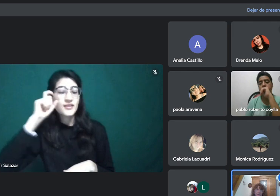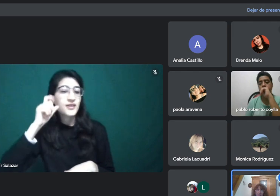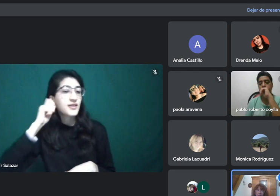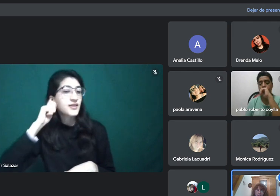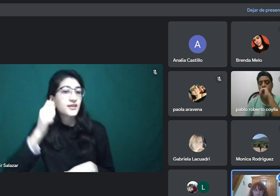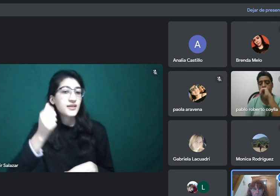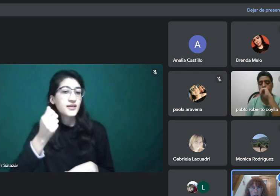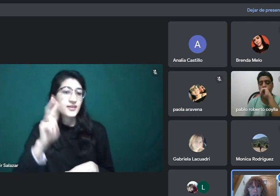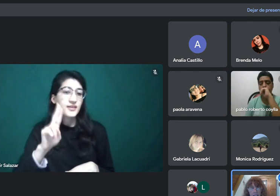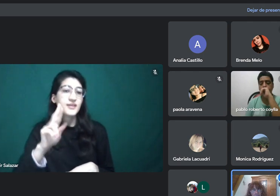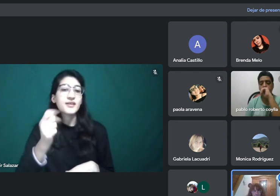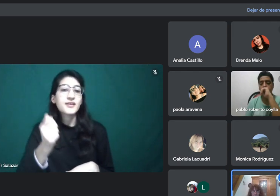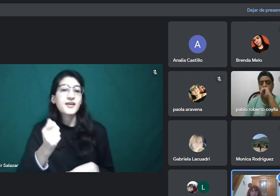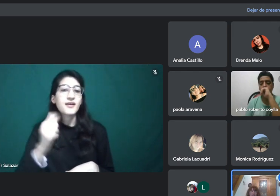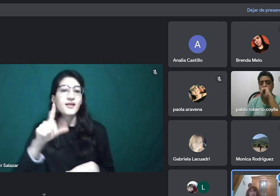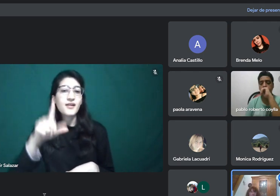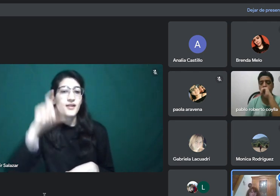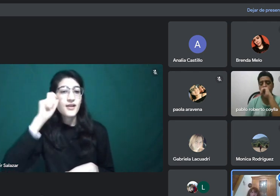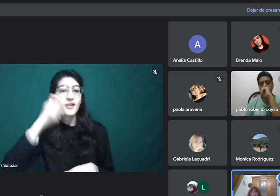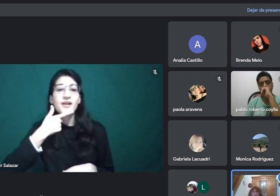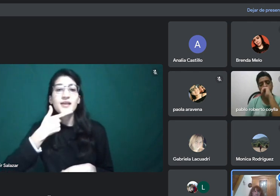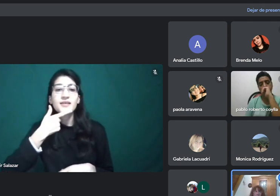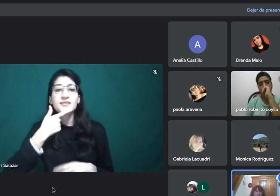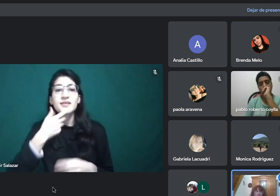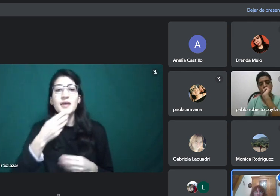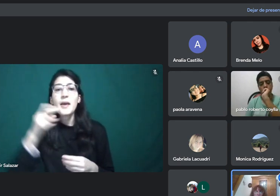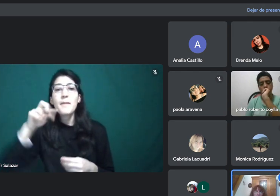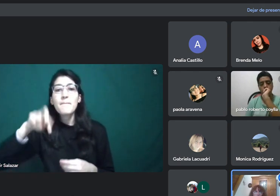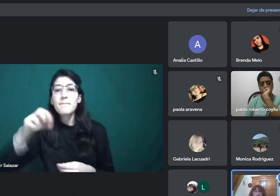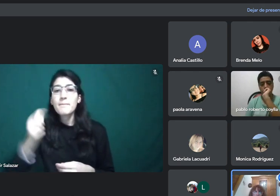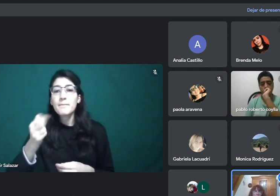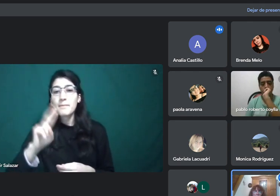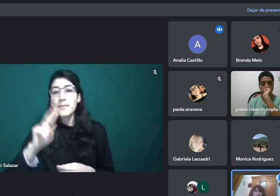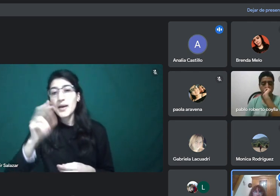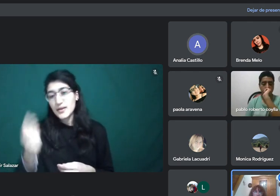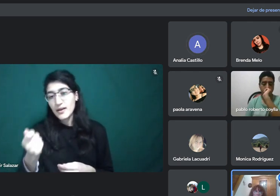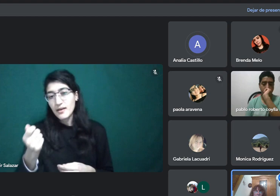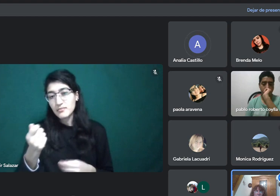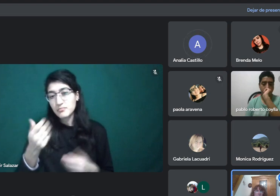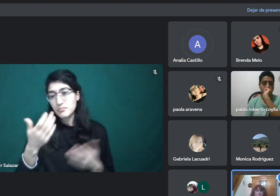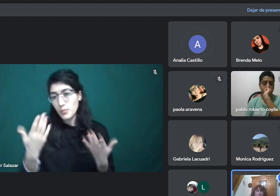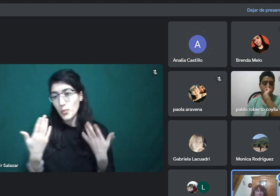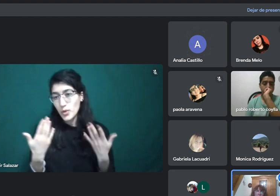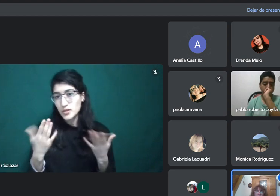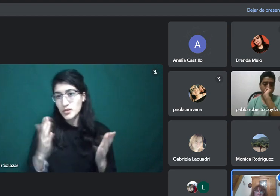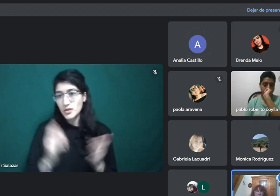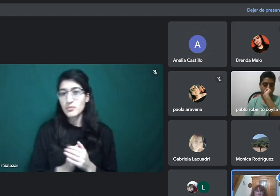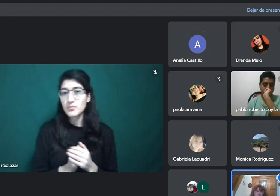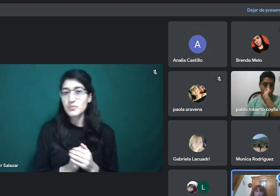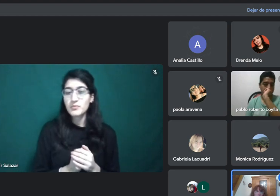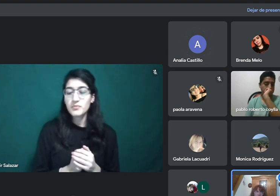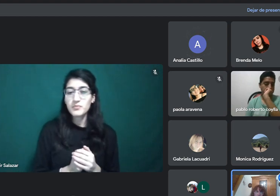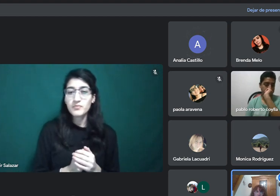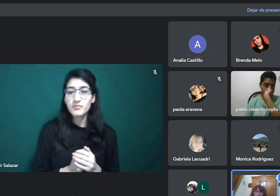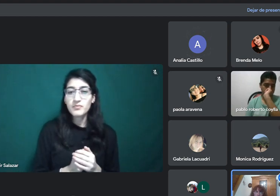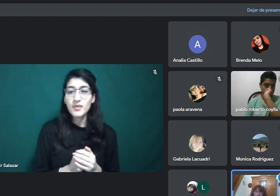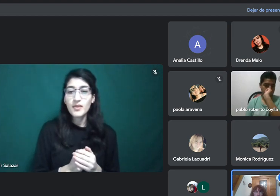también, ¿sí? Cualquiera de esas podría ser. Después tenemos through, que dijimos, ¿qué quiere decir through?